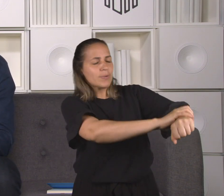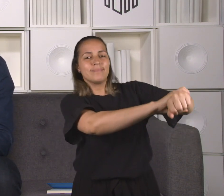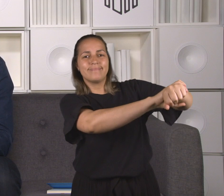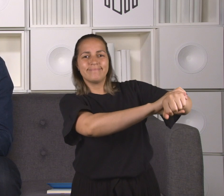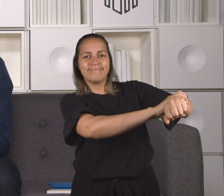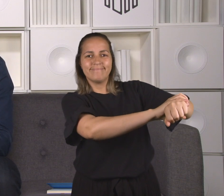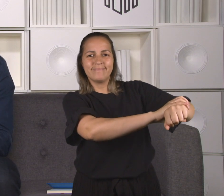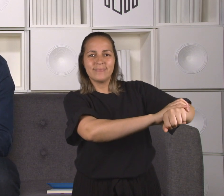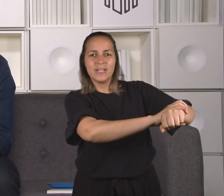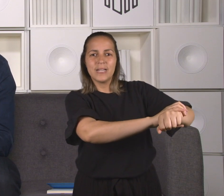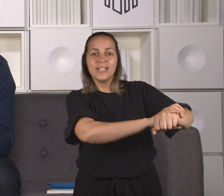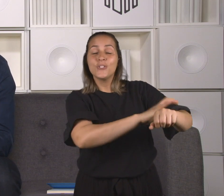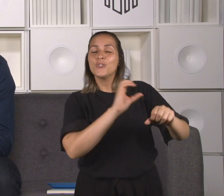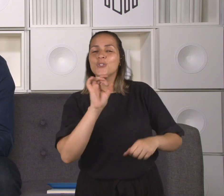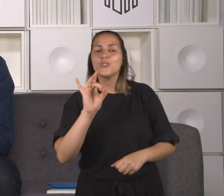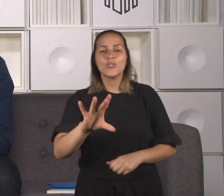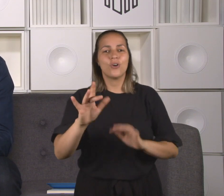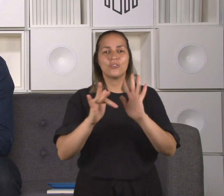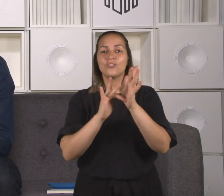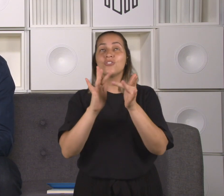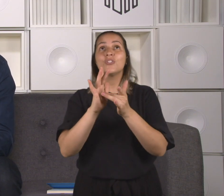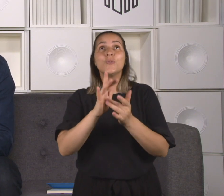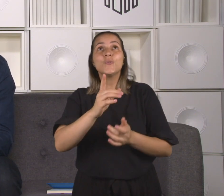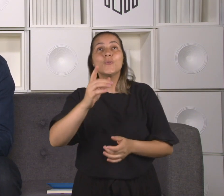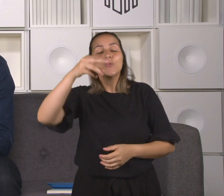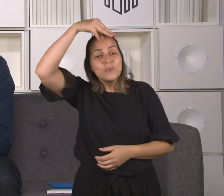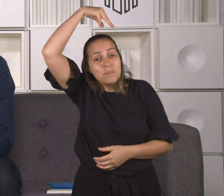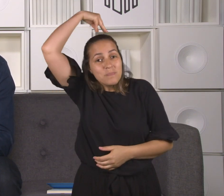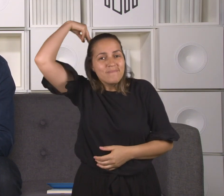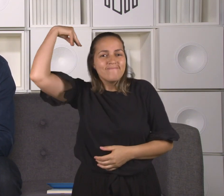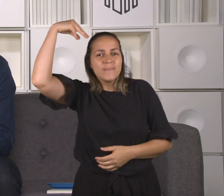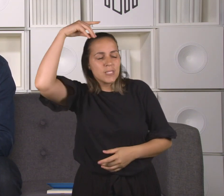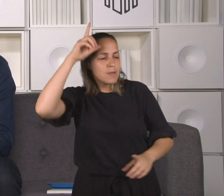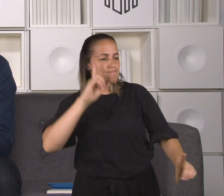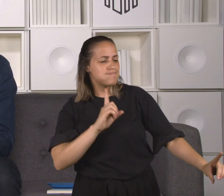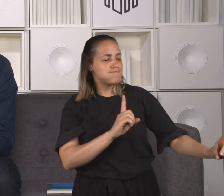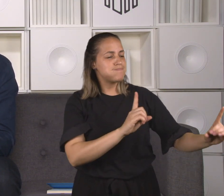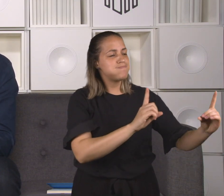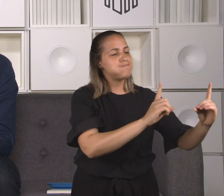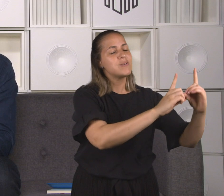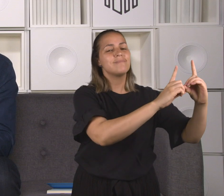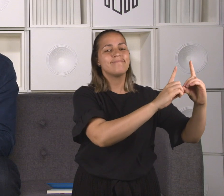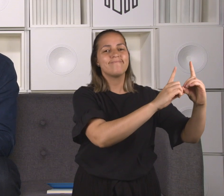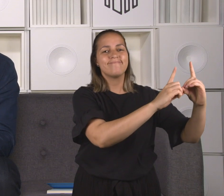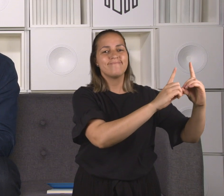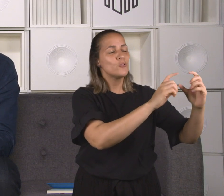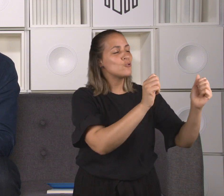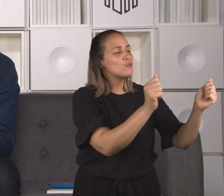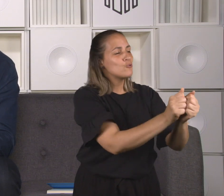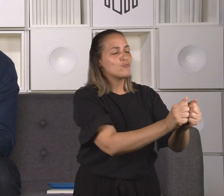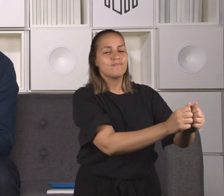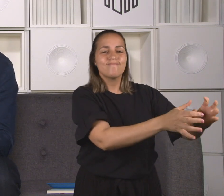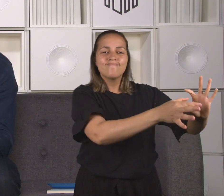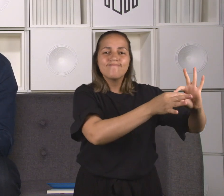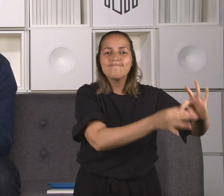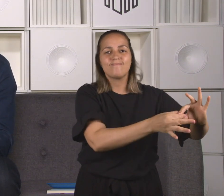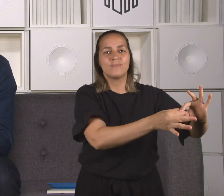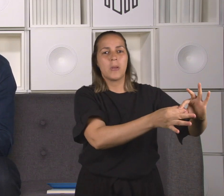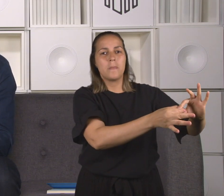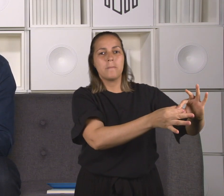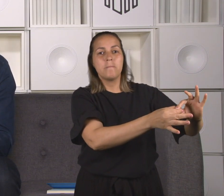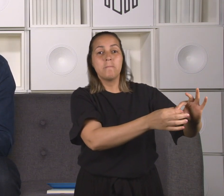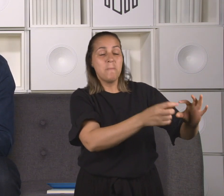leproso e não ser contaminado pela lepra. Somente o Messias poderia tocar o impuro e não se tornar